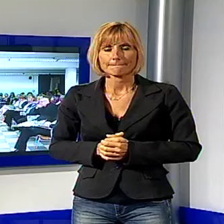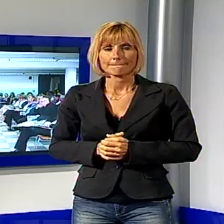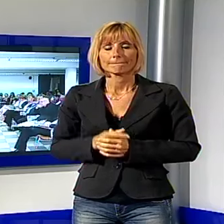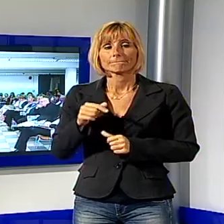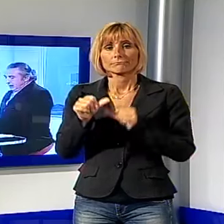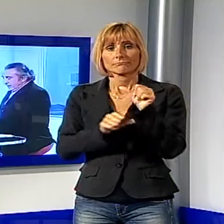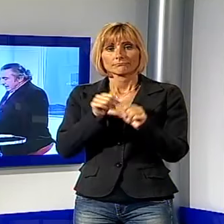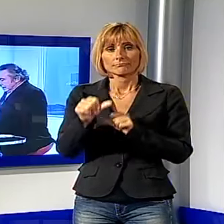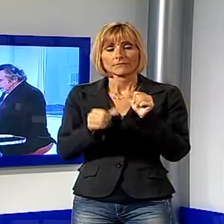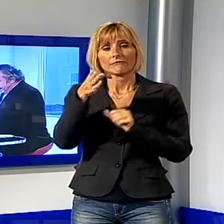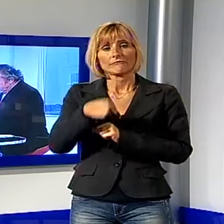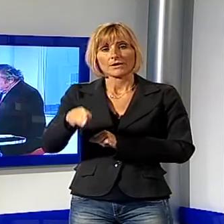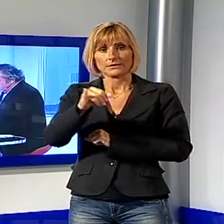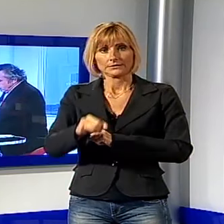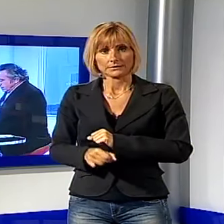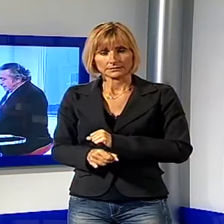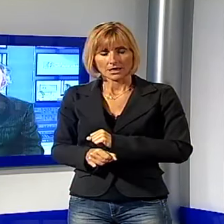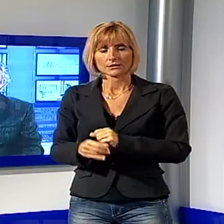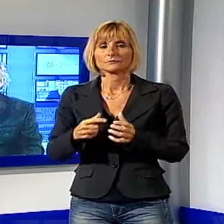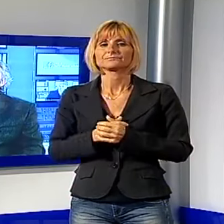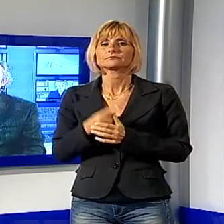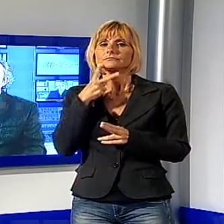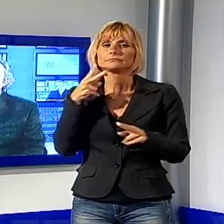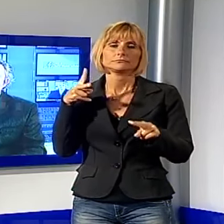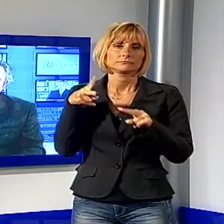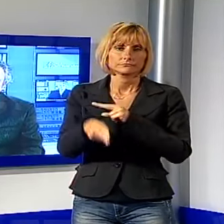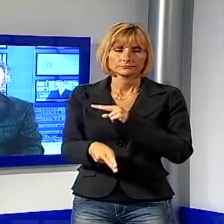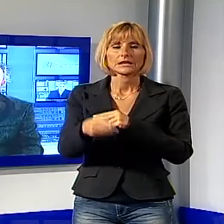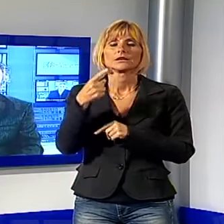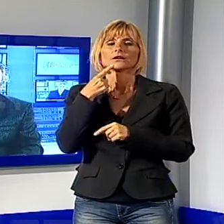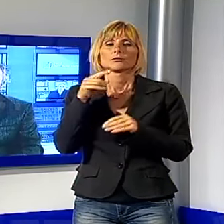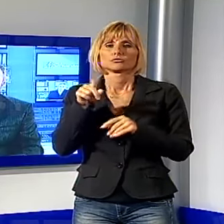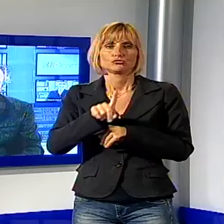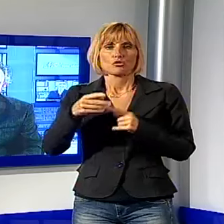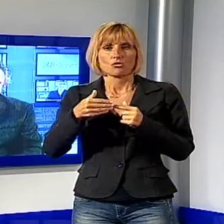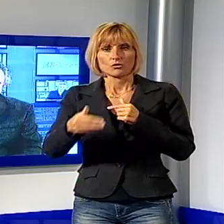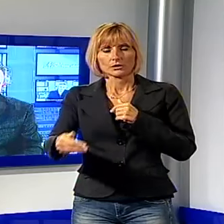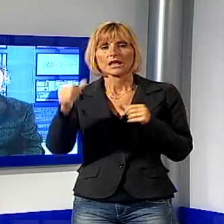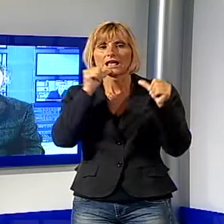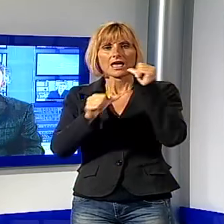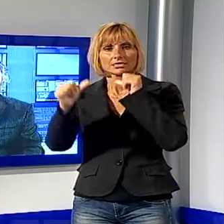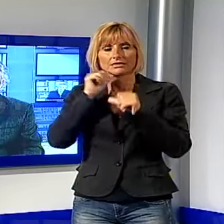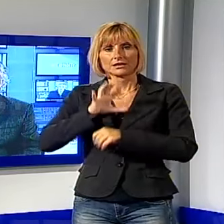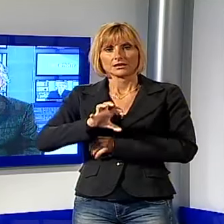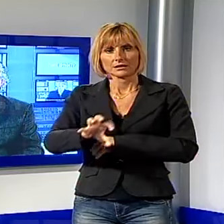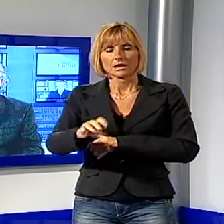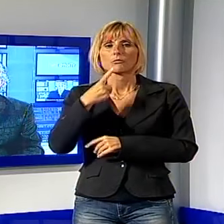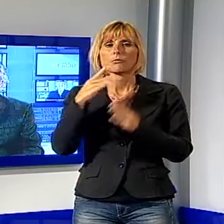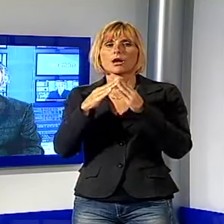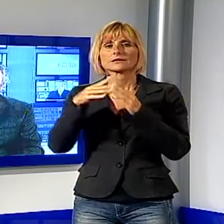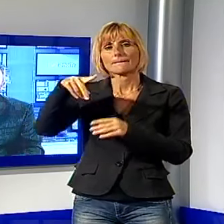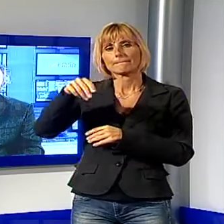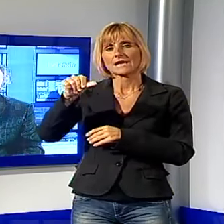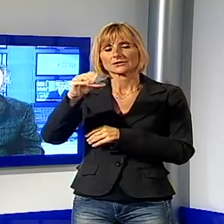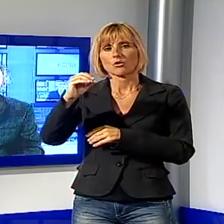Ci spostiamo nella Valle del Serchio dove sono state inaugurate proprio in questi giorni le cantine recuperate a casa Pascoli.